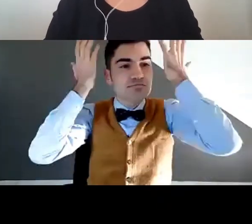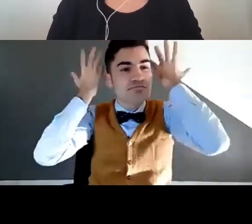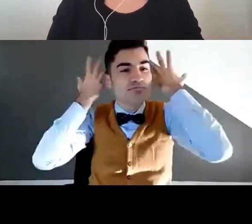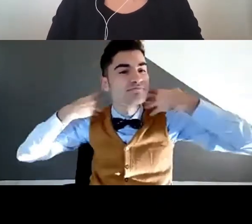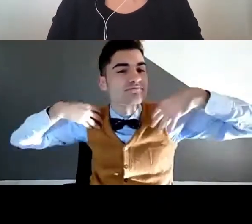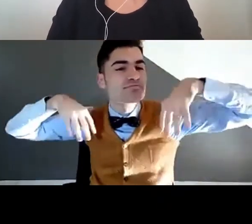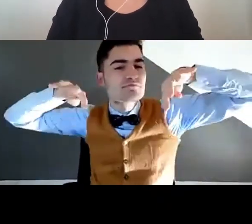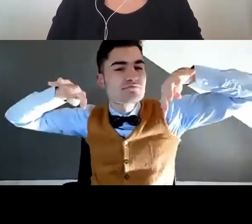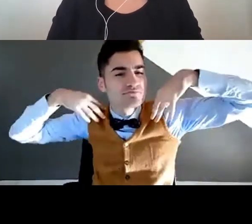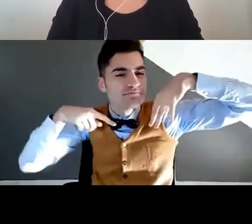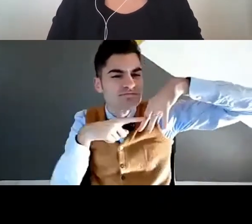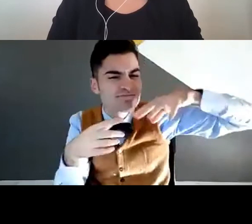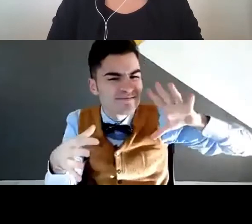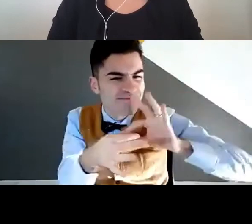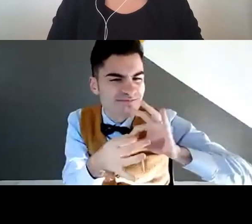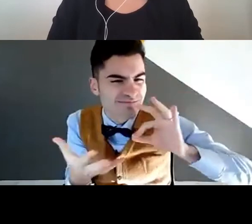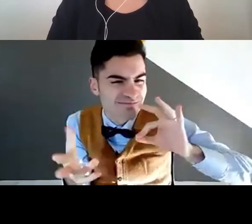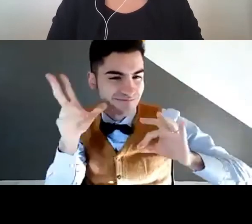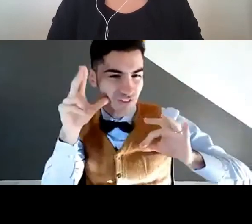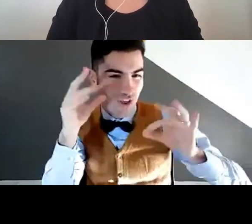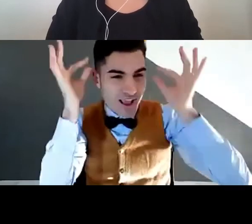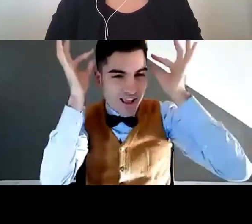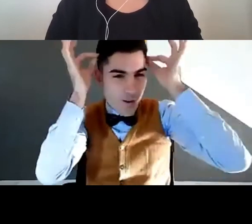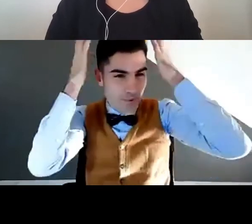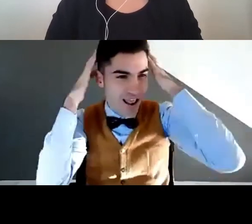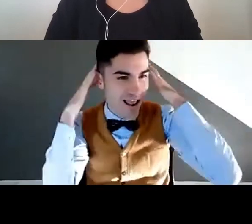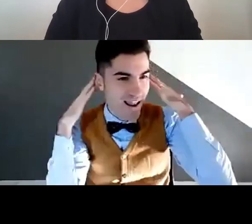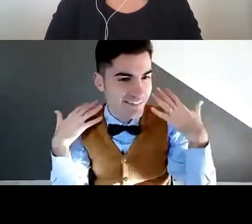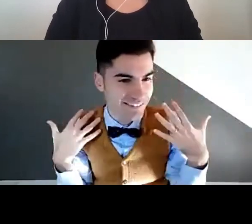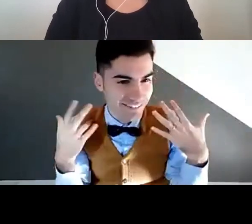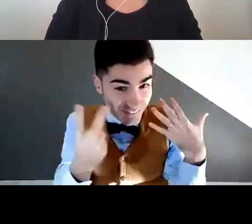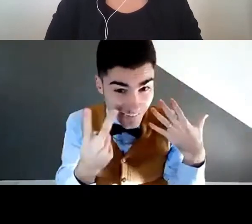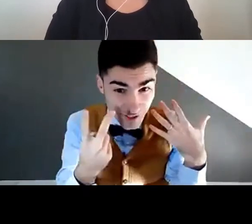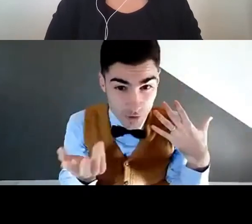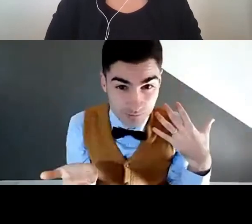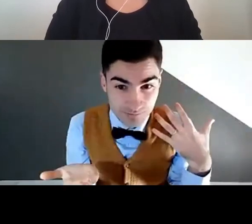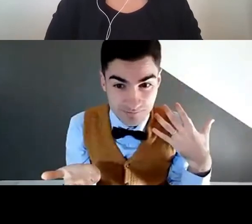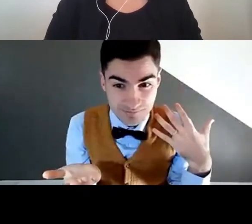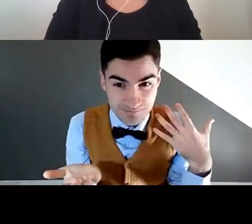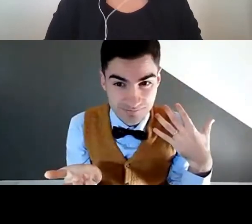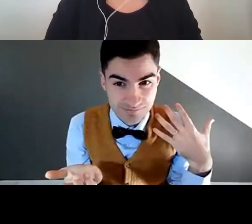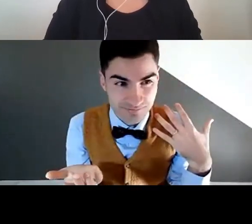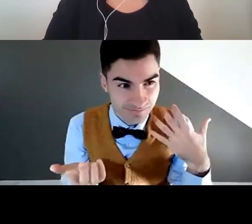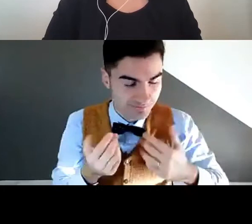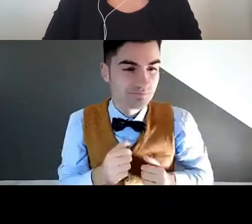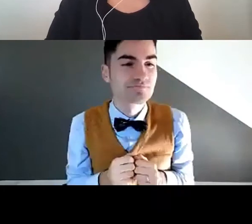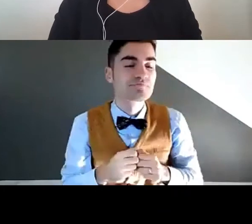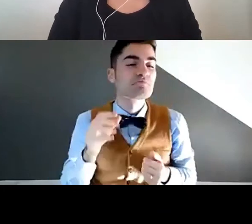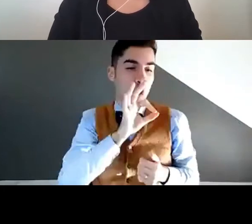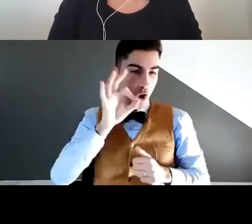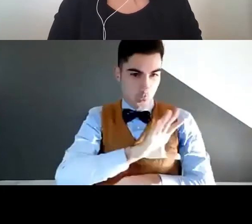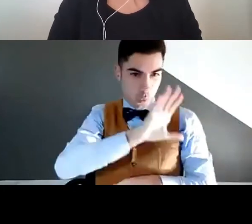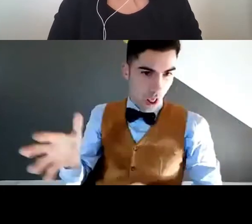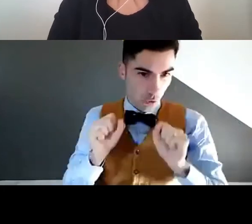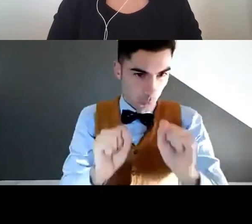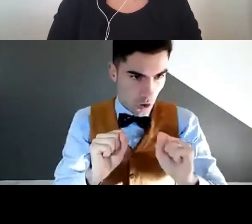Andiamo a tradurre. Vedete queste? Cosa sono quello che vedete? I capelli di una donna, i capelli voluminosi. E'